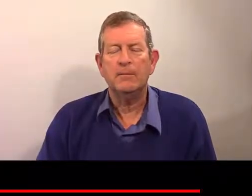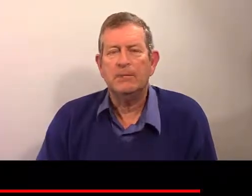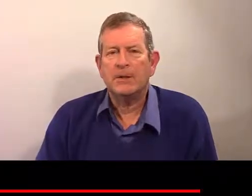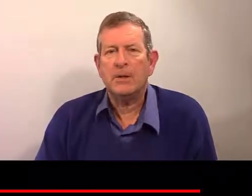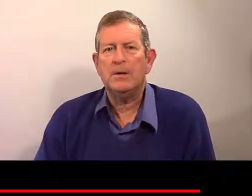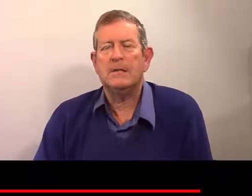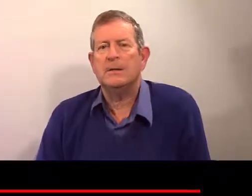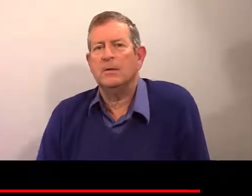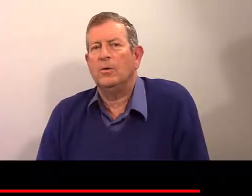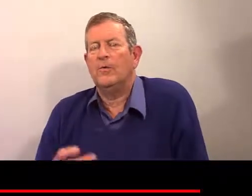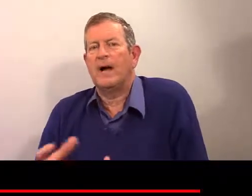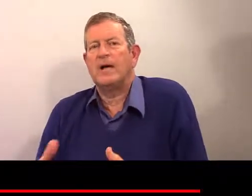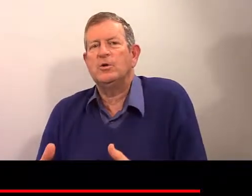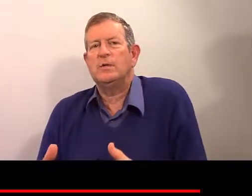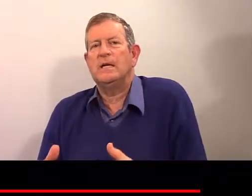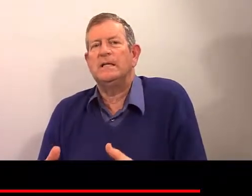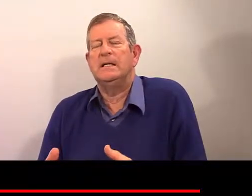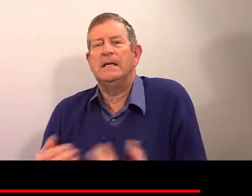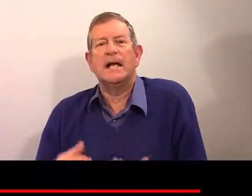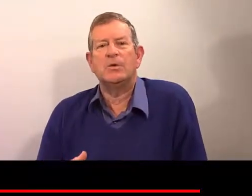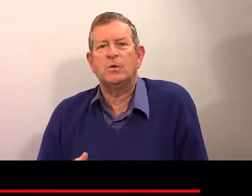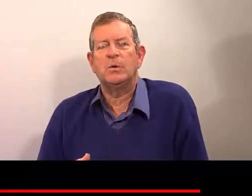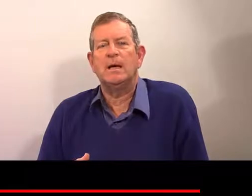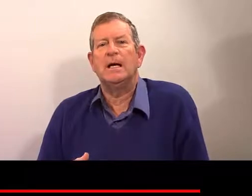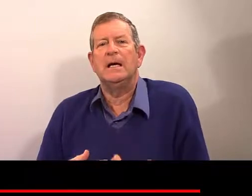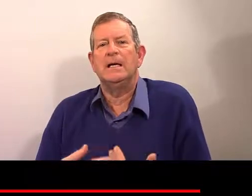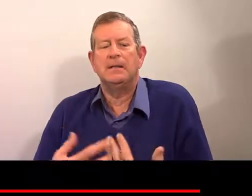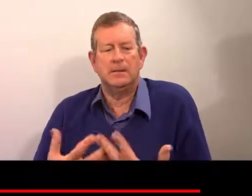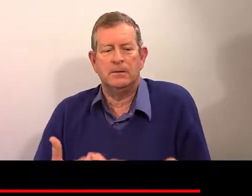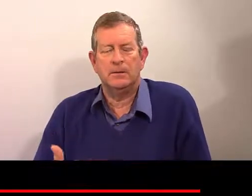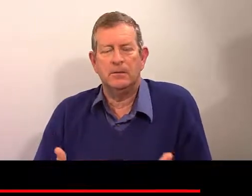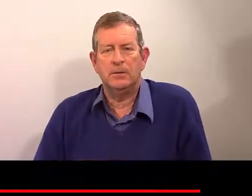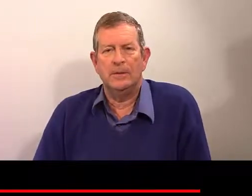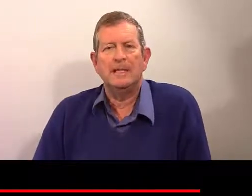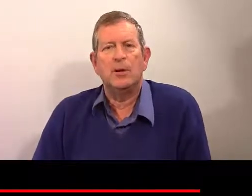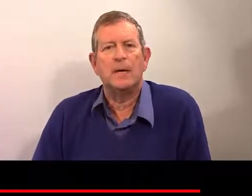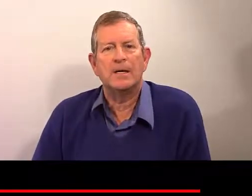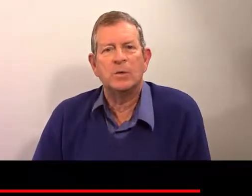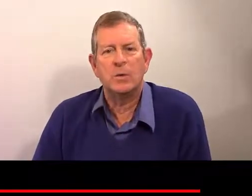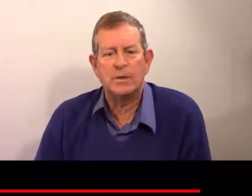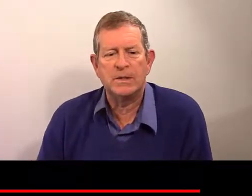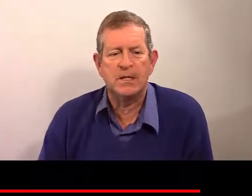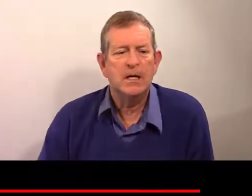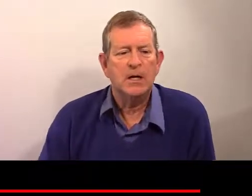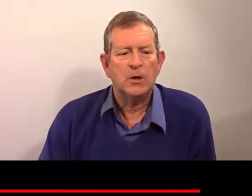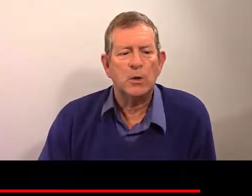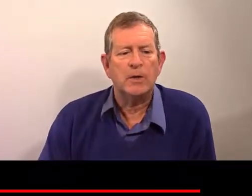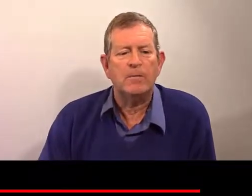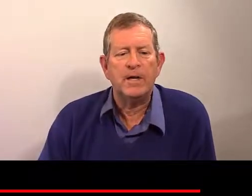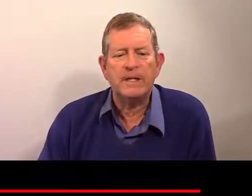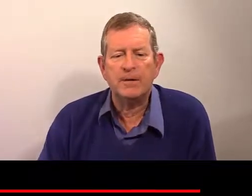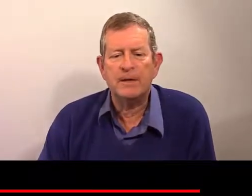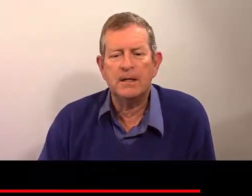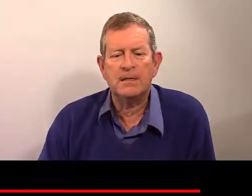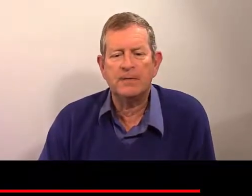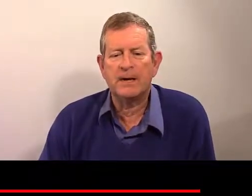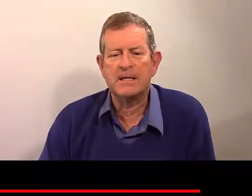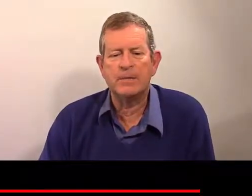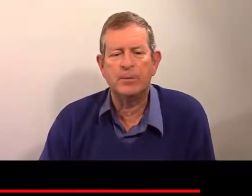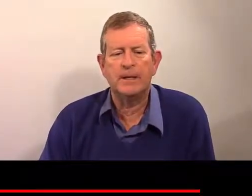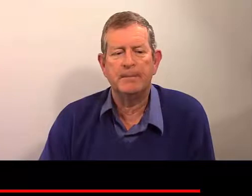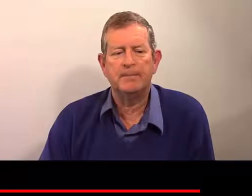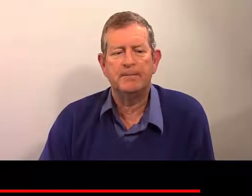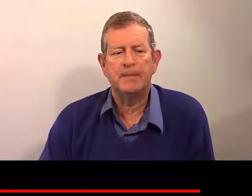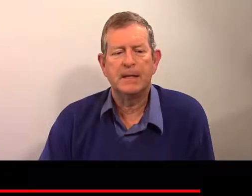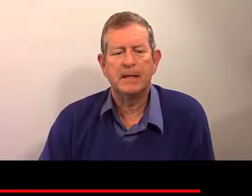Donc, maintenant, on va rajouter des négations et l'interrogation aussi. Donc, veuillez dire cette